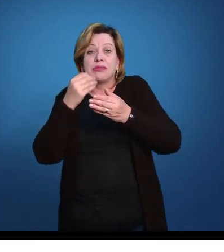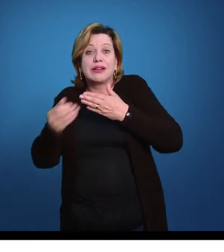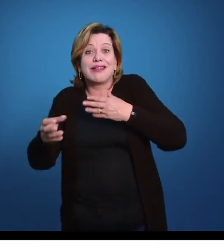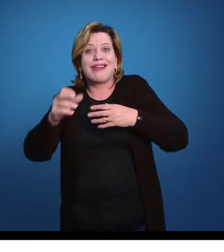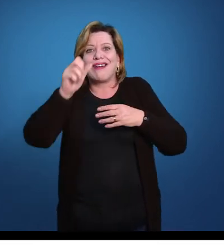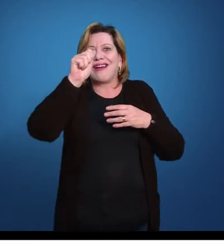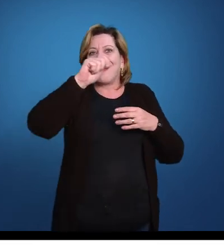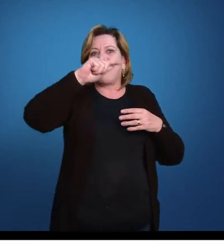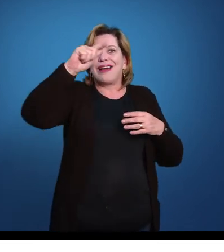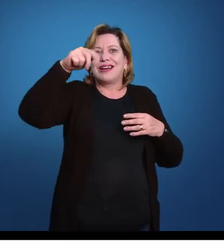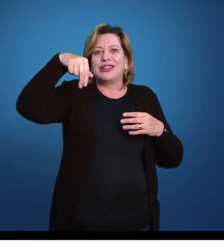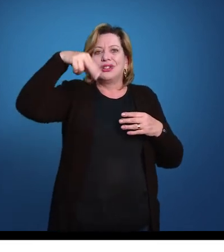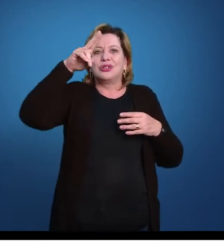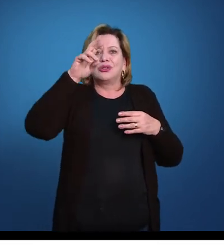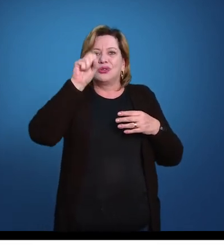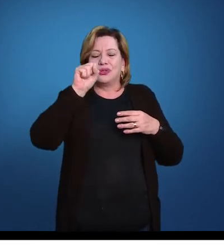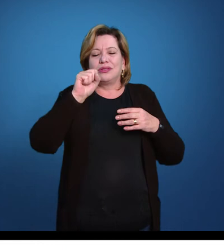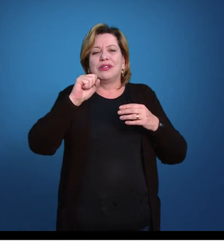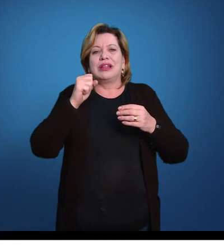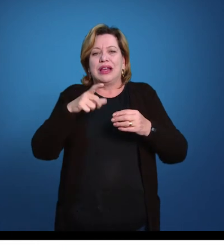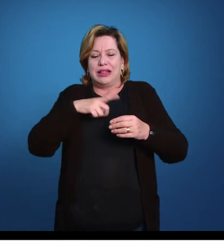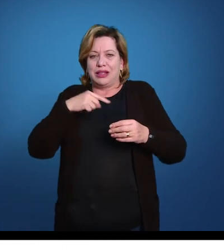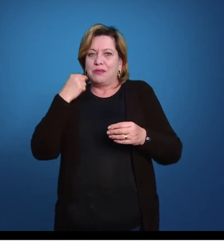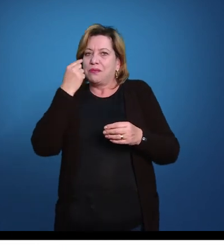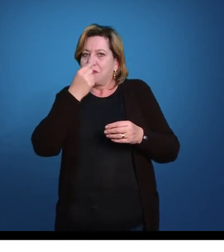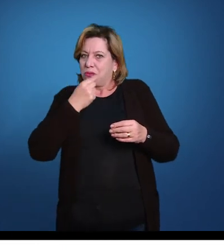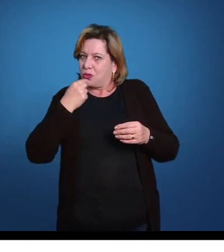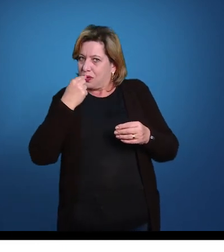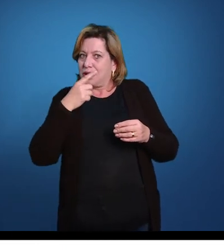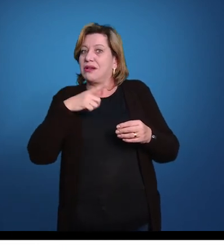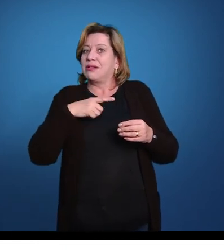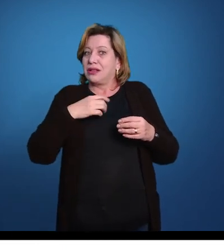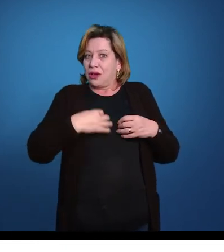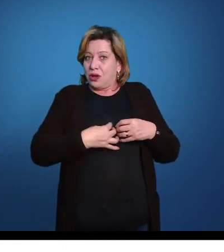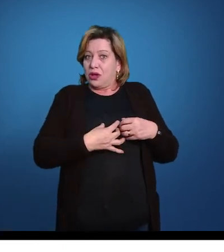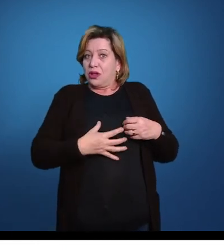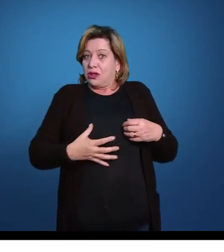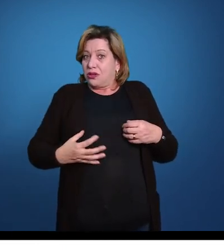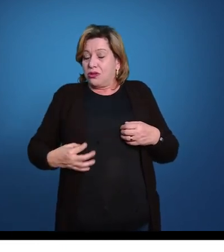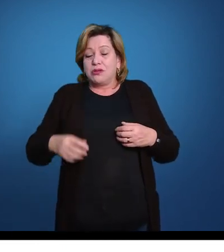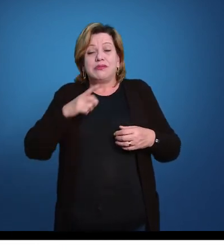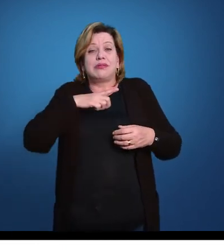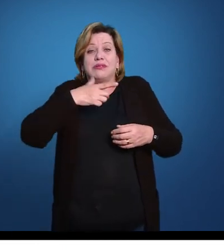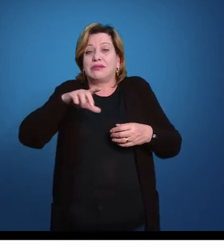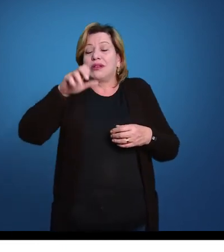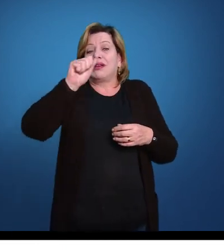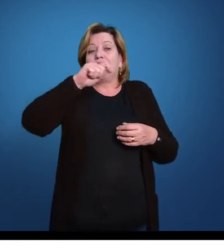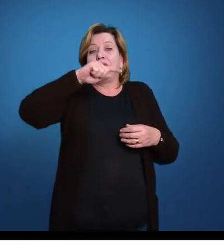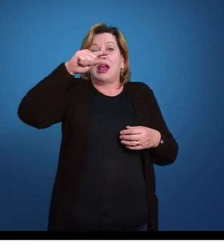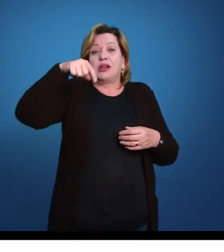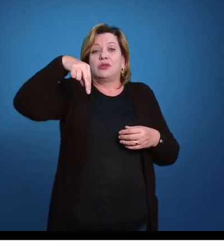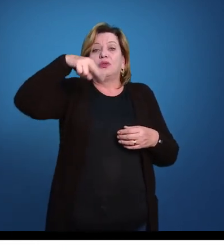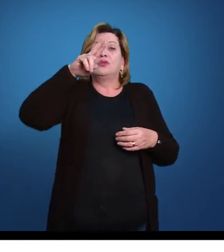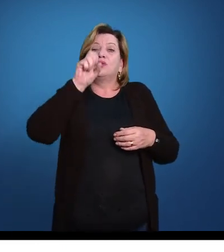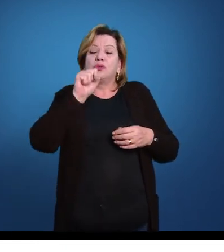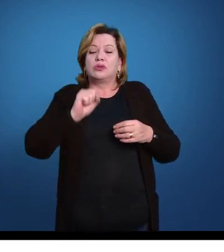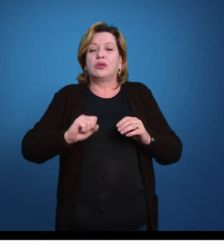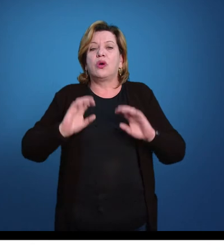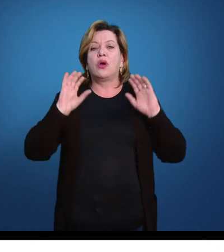estômago e ela não tem ânus, né, então ela não defeca necessariamente. Um bicho que seria mais parecido com